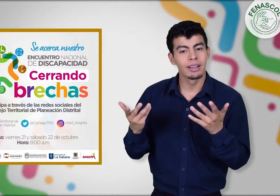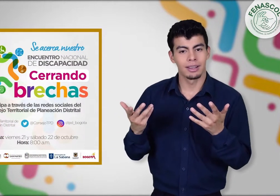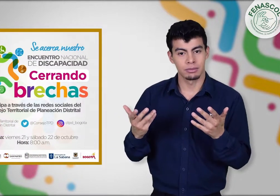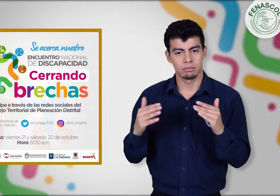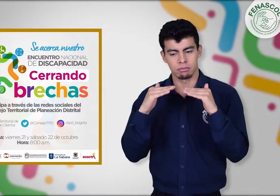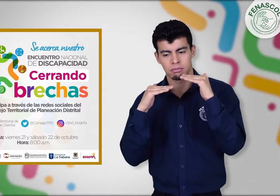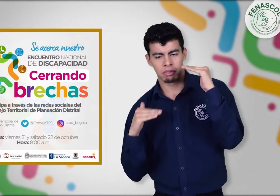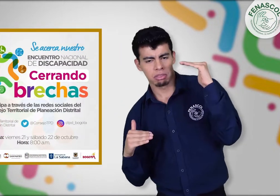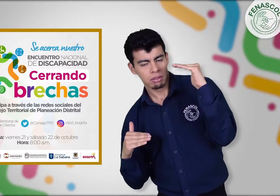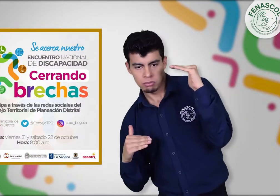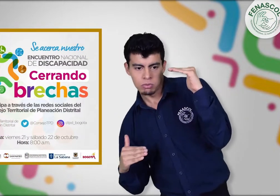Brechas.